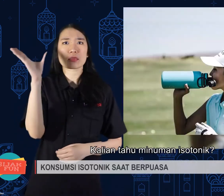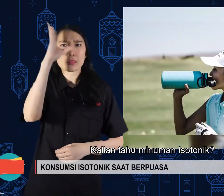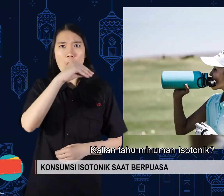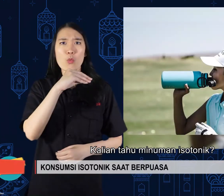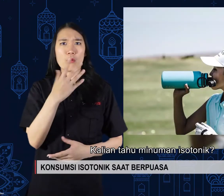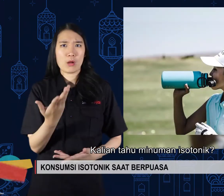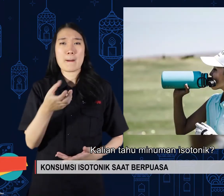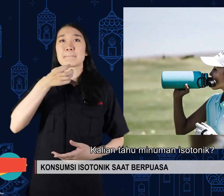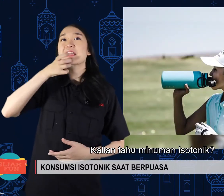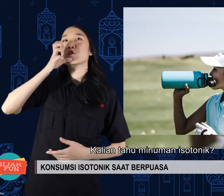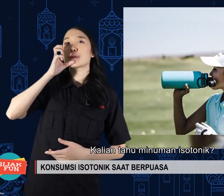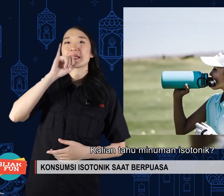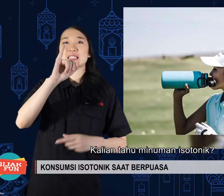kalian tahu minuman isotonik?